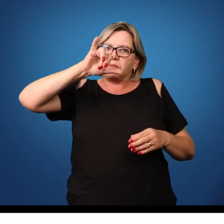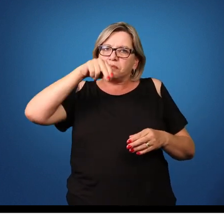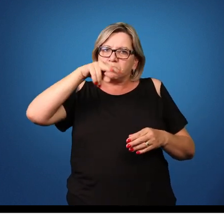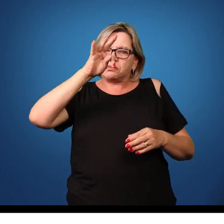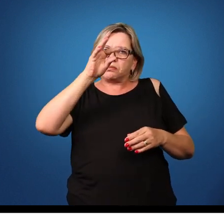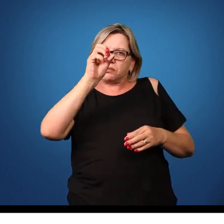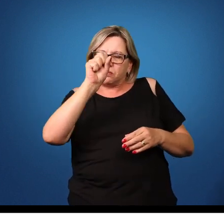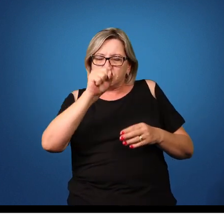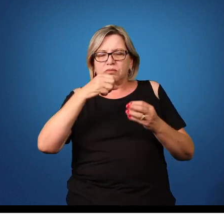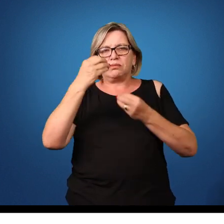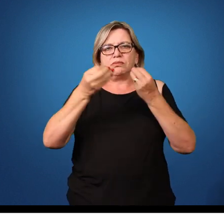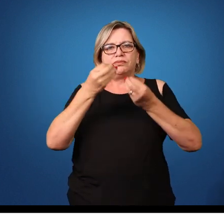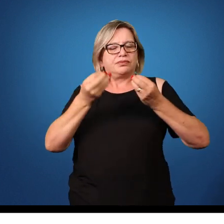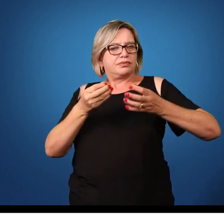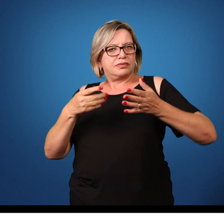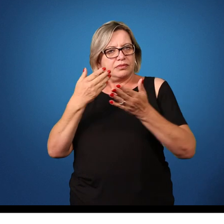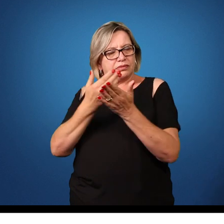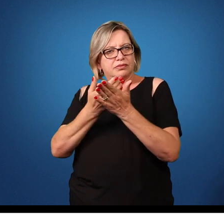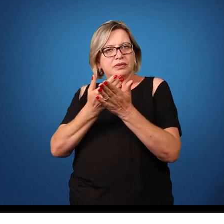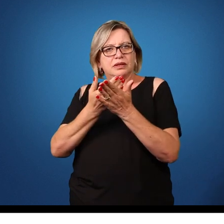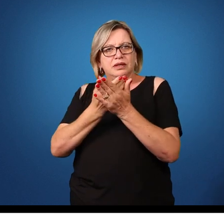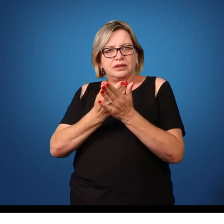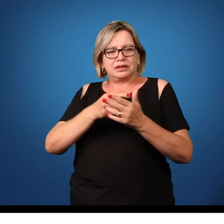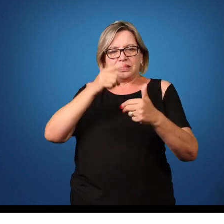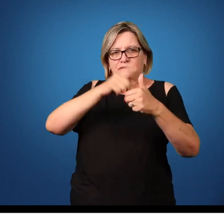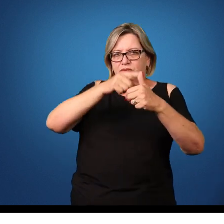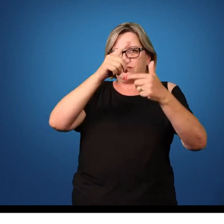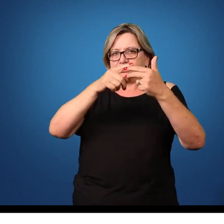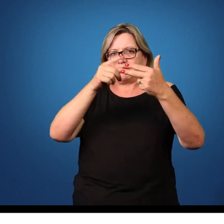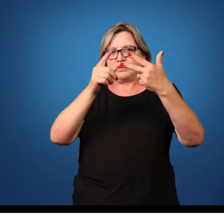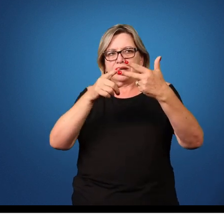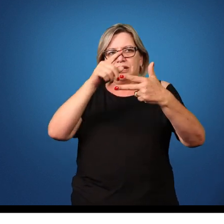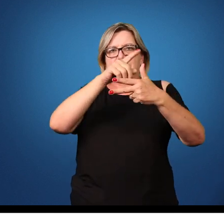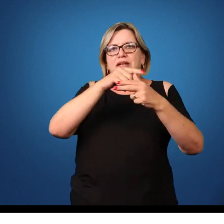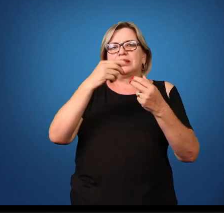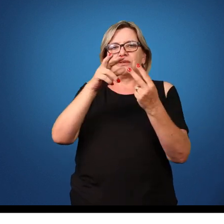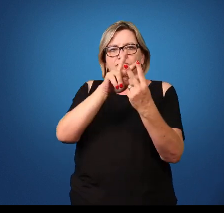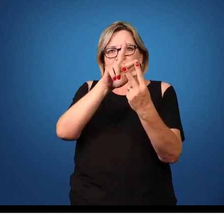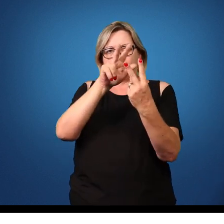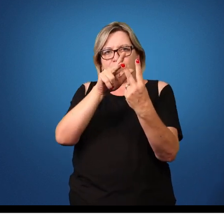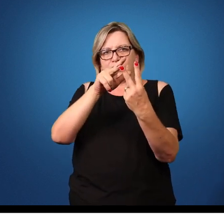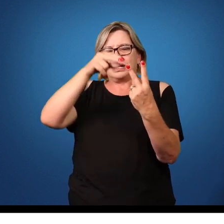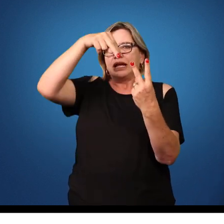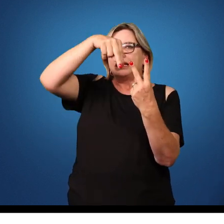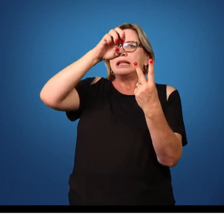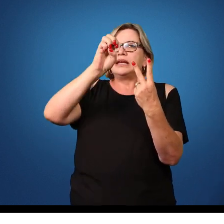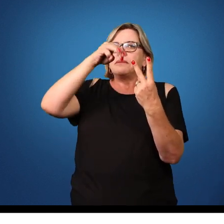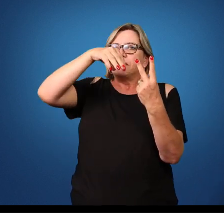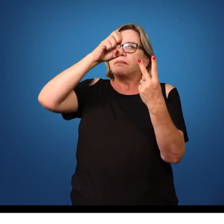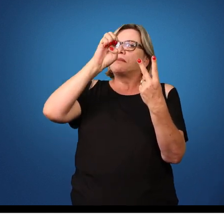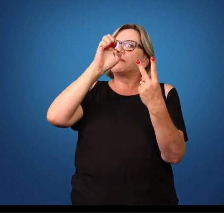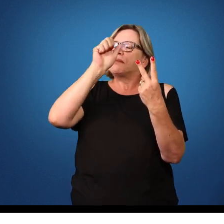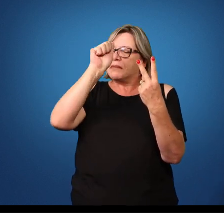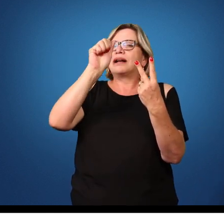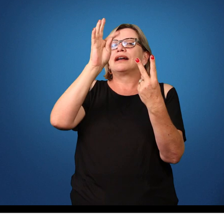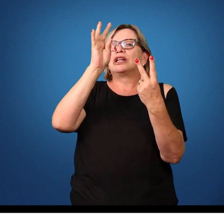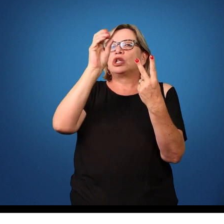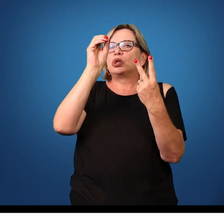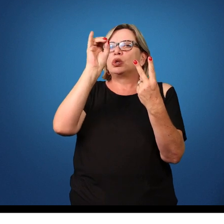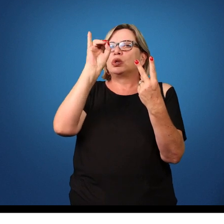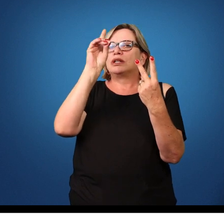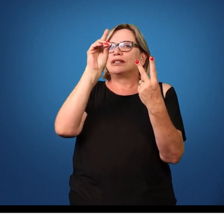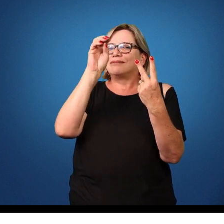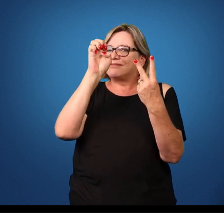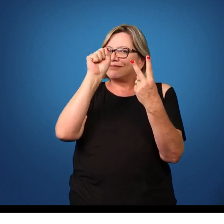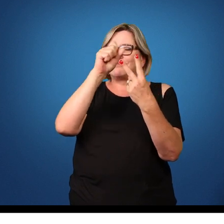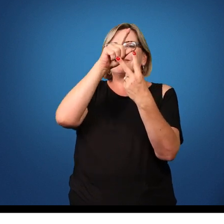parasitologia entre plateumintos e nemateumintos, ou nematóides, né? São atualmente chamados.